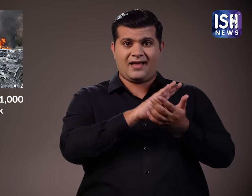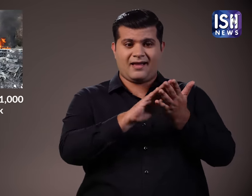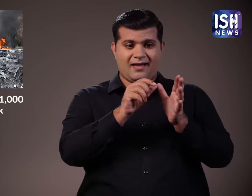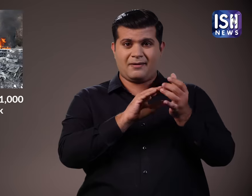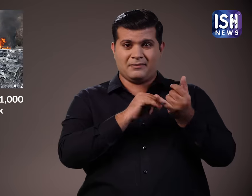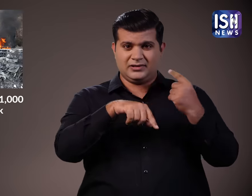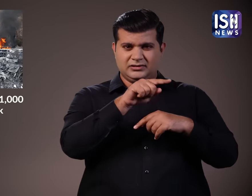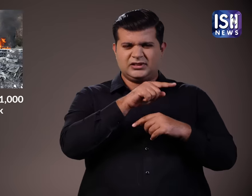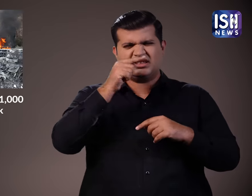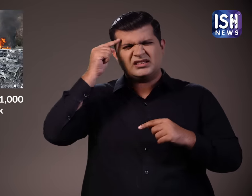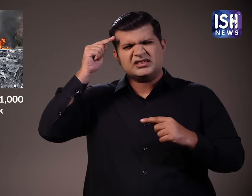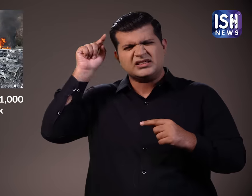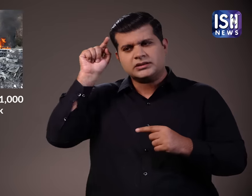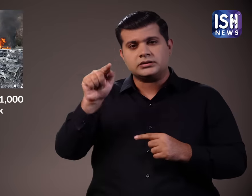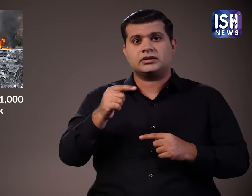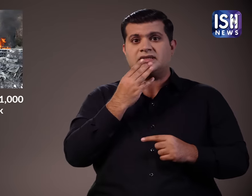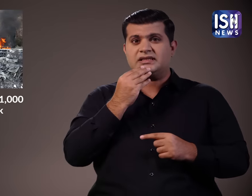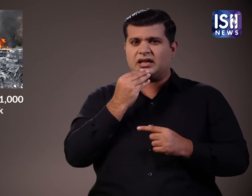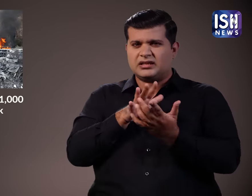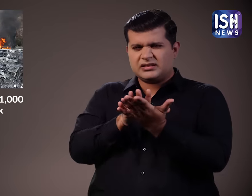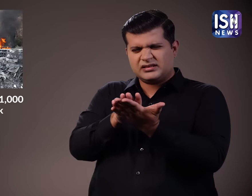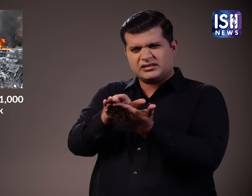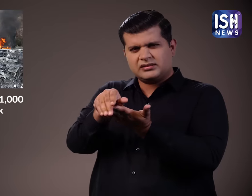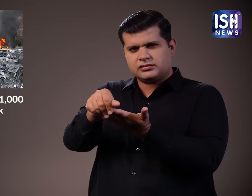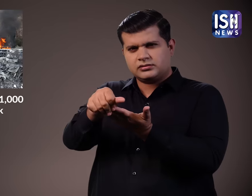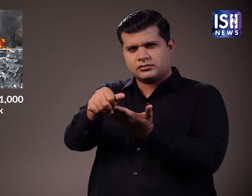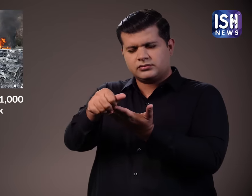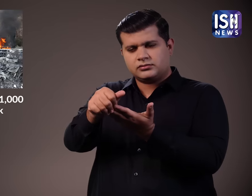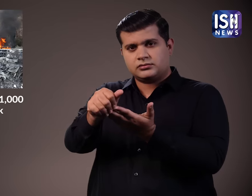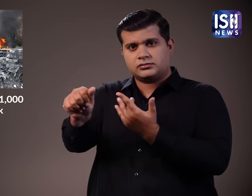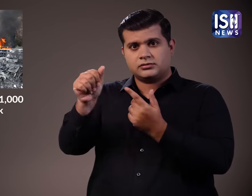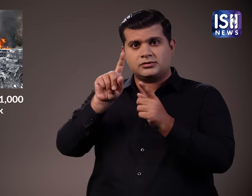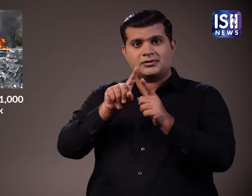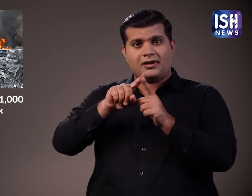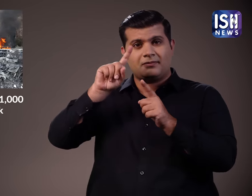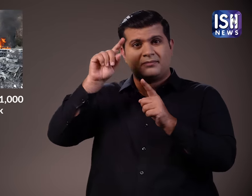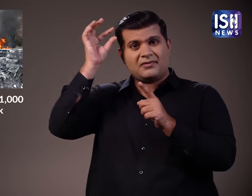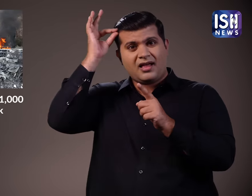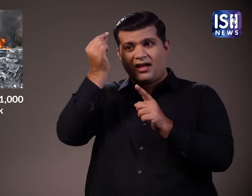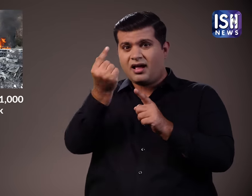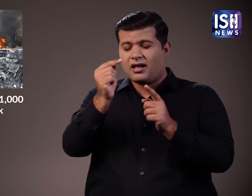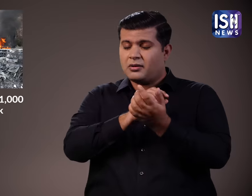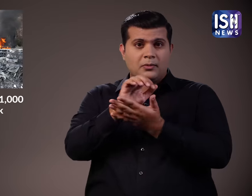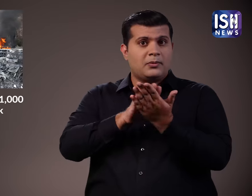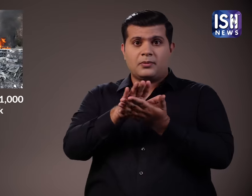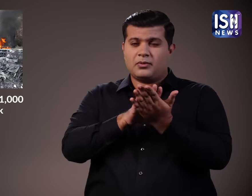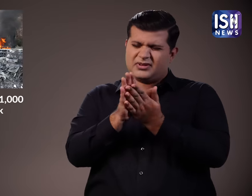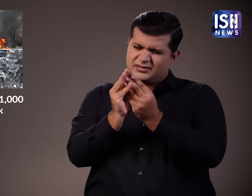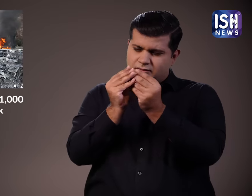हमास का लक्ष इसराइल समयत उनकी जमीन को वापस लेना है और वे उन्हें कुचल कर